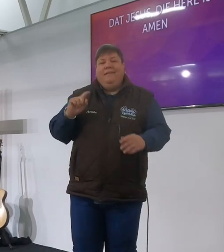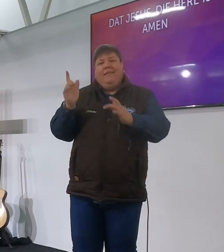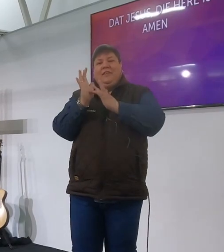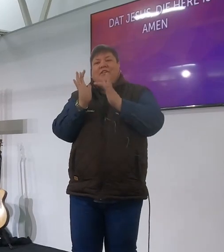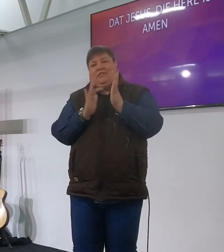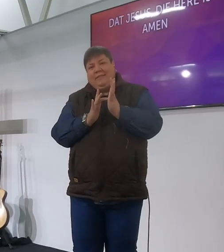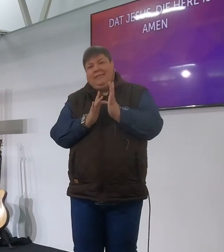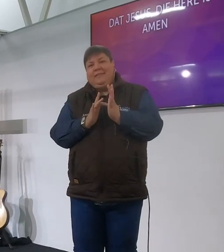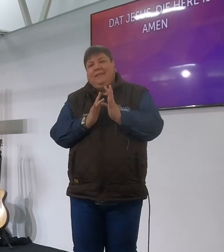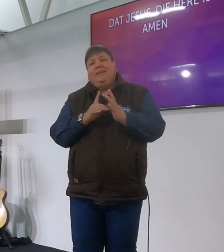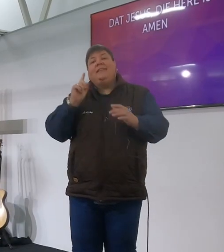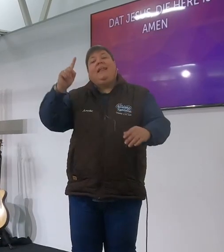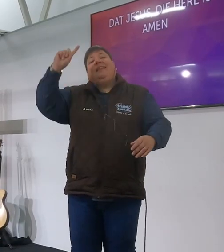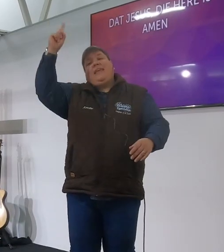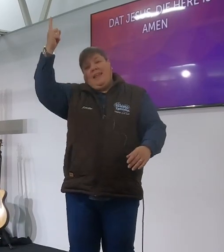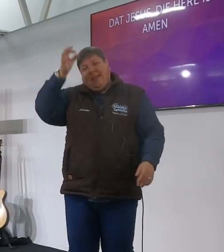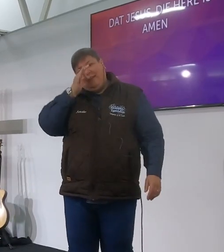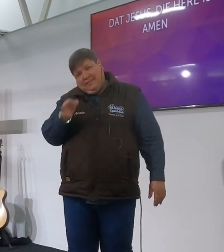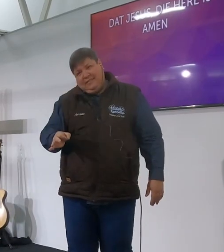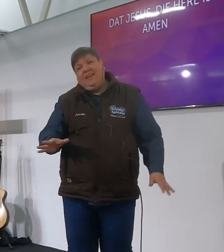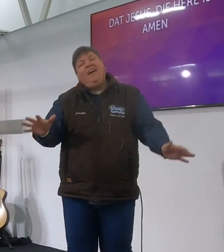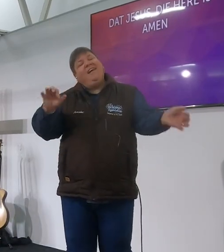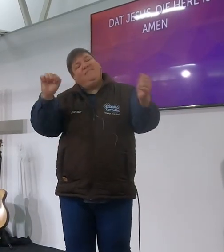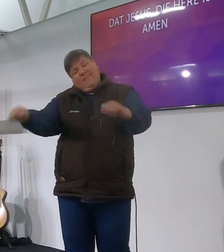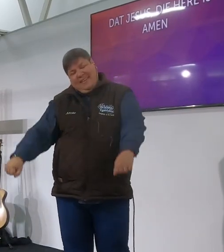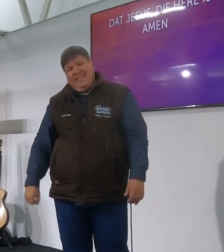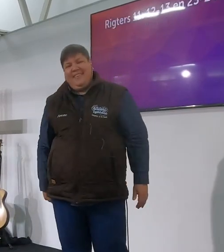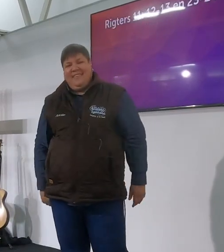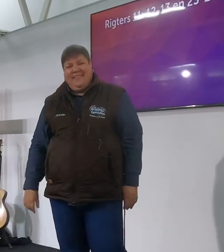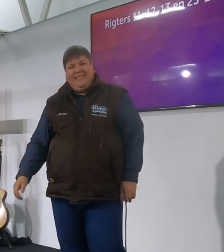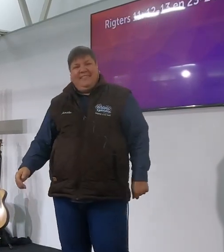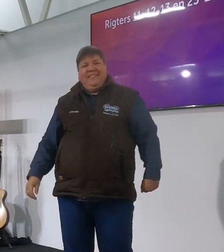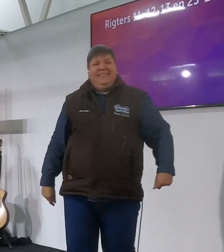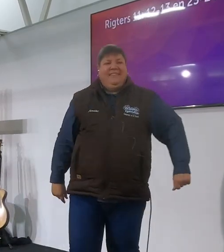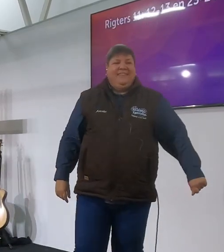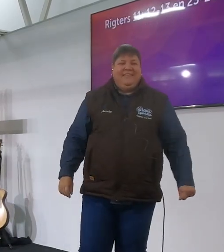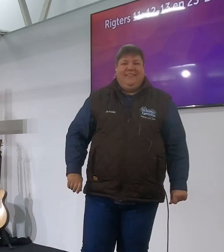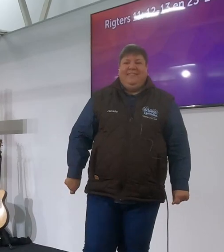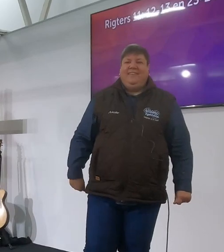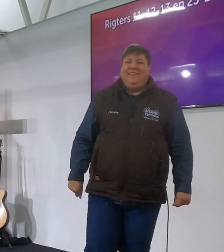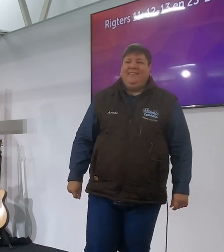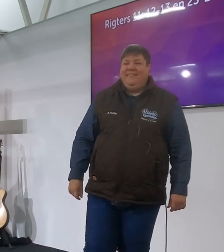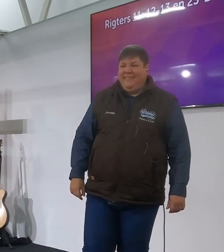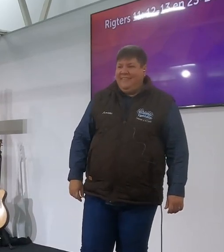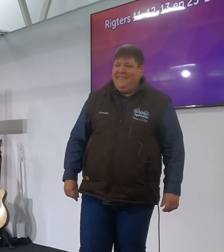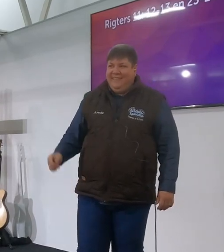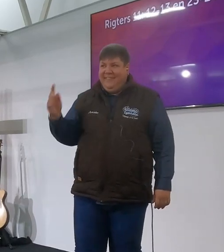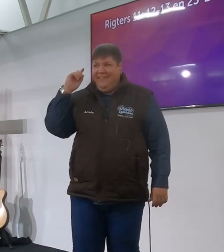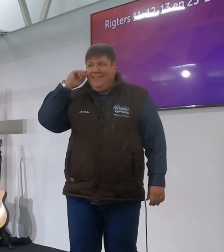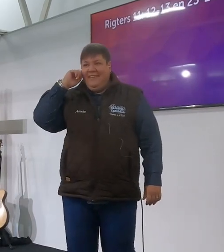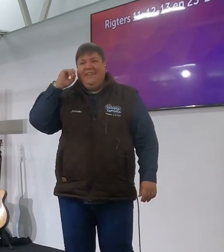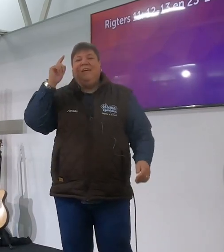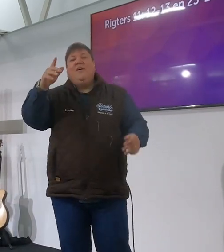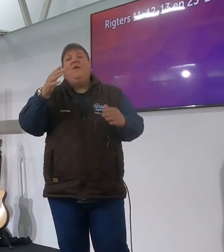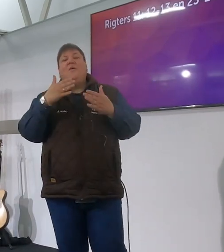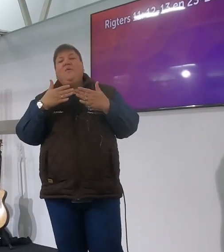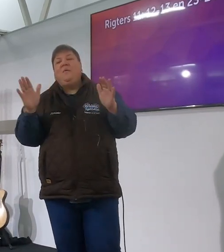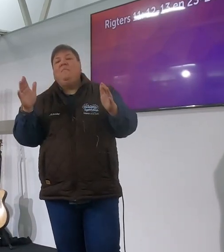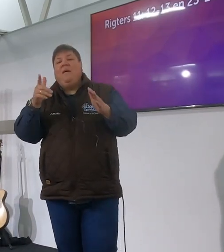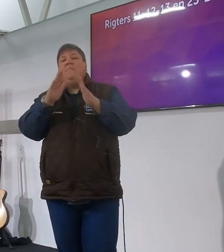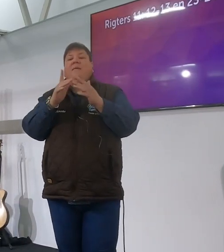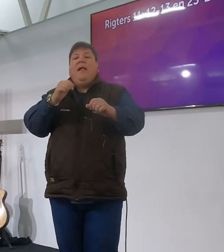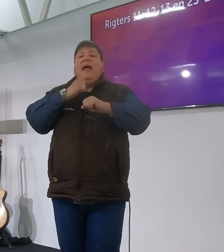Jesus die Heere is amen amen baie dankie jy kan jou bybel volgende oopmak by Richters 11